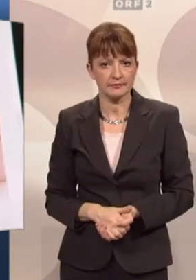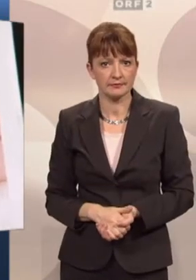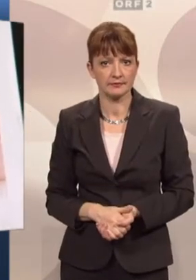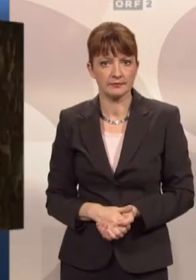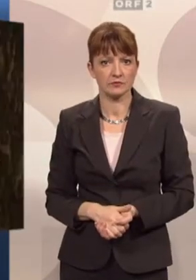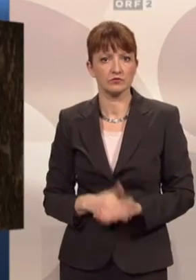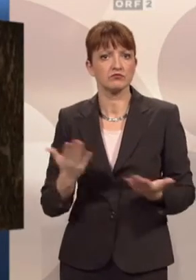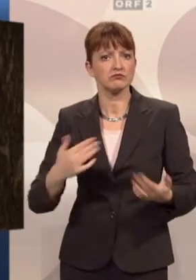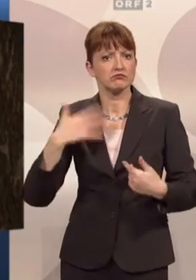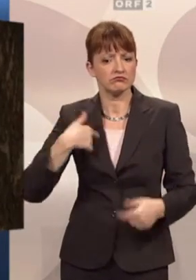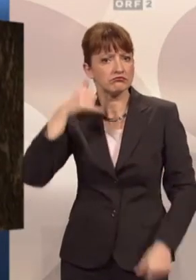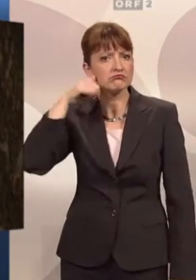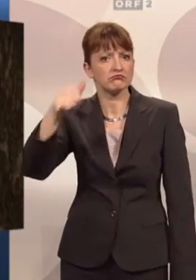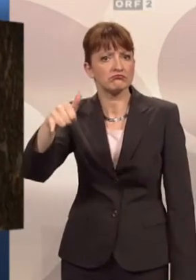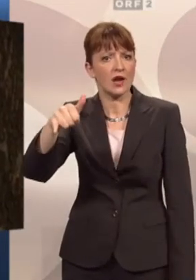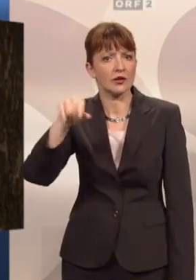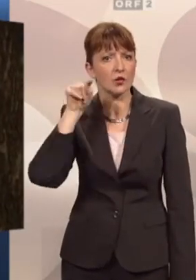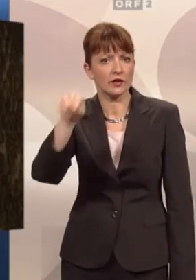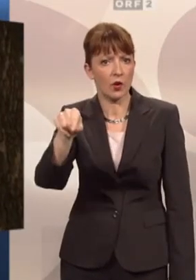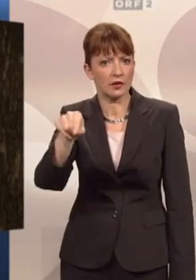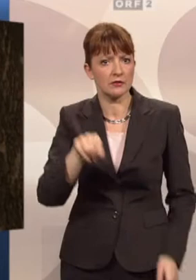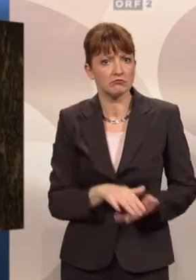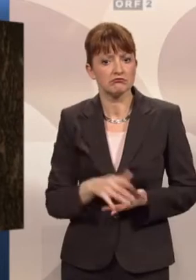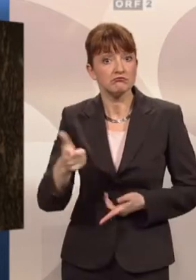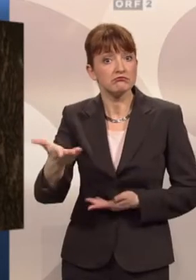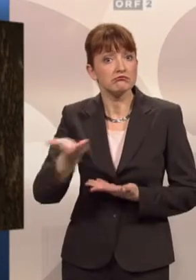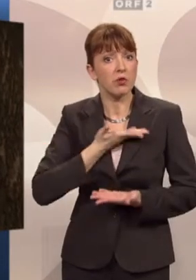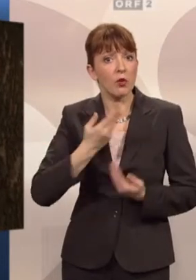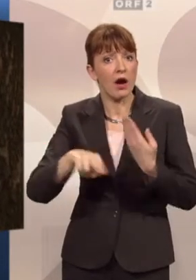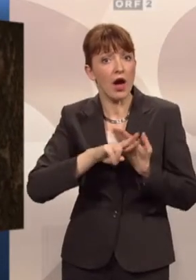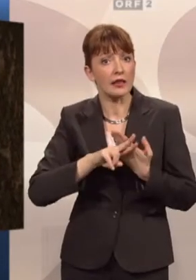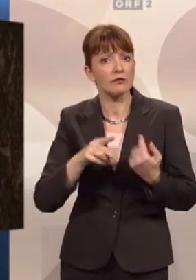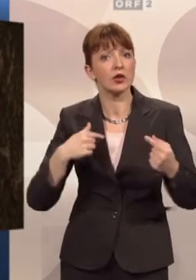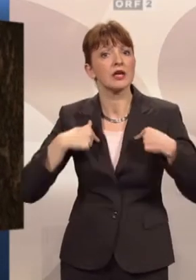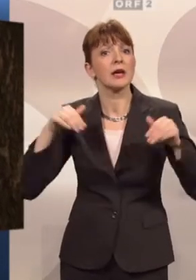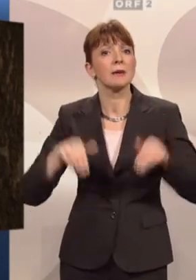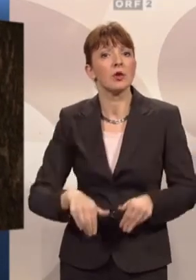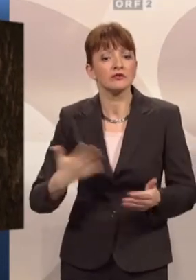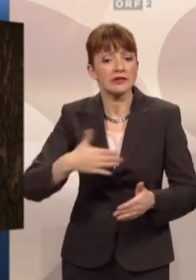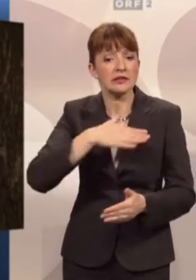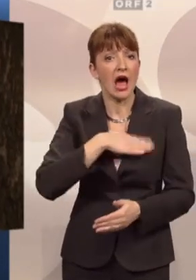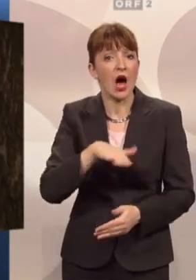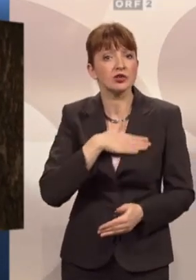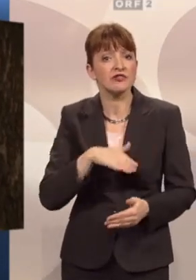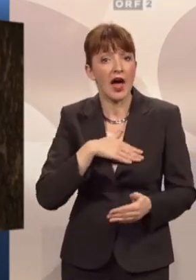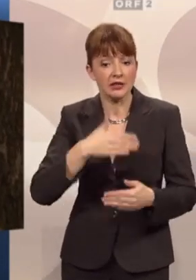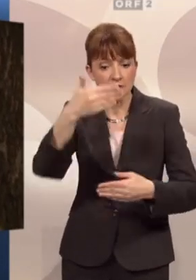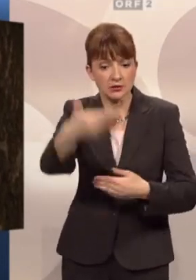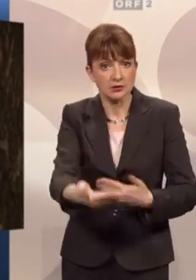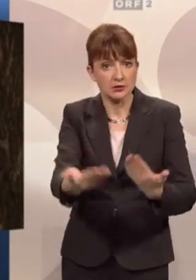Da habe ich angerufen und habe die Auskunft bekommen, ich müsste den Ausweis aufs Armaturenbrett legen,